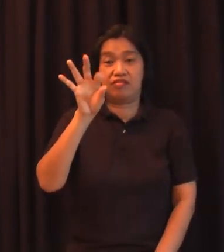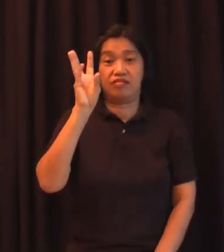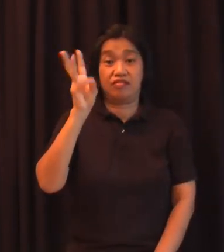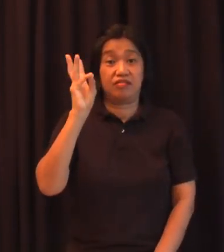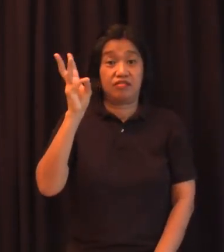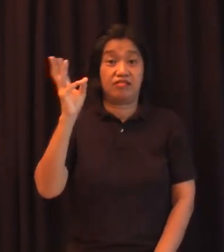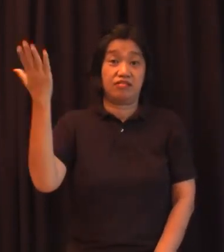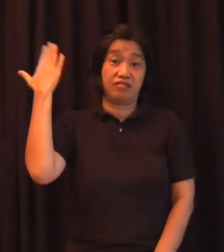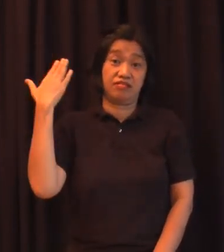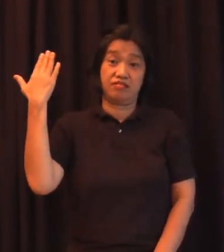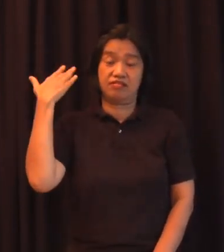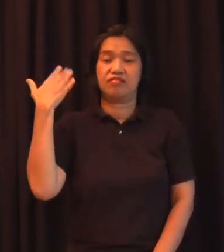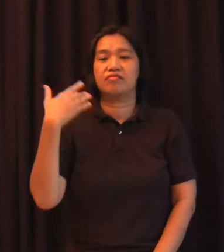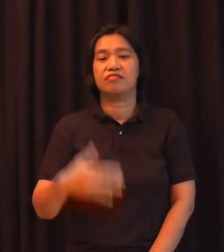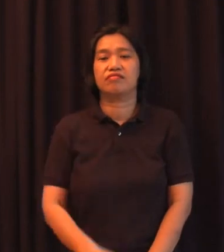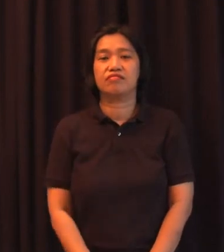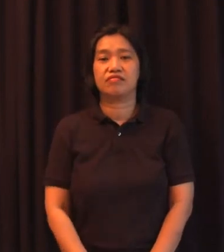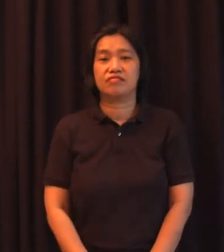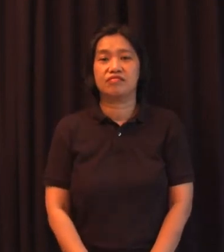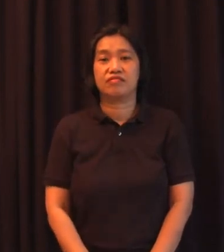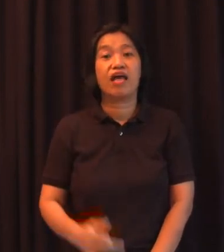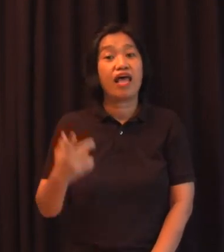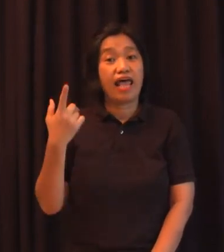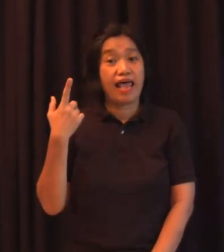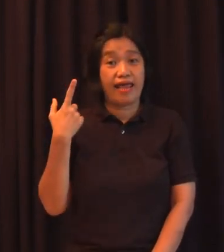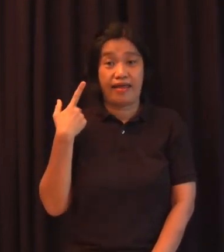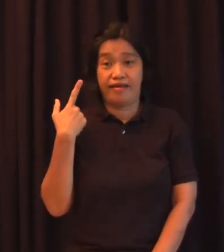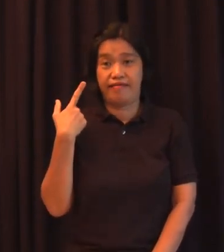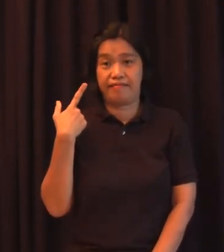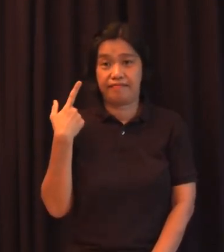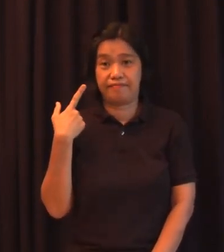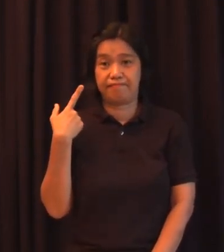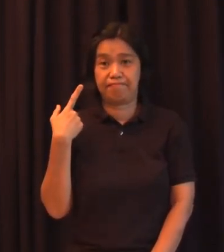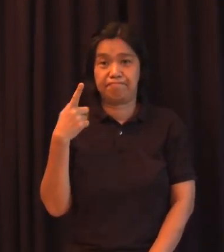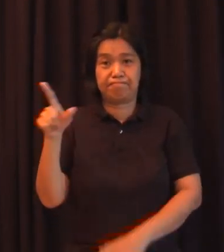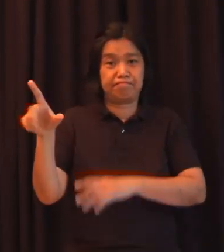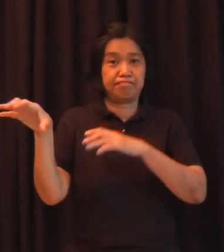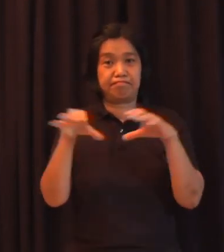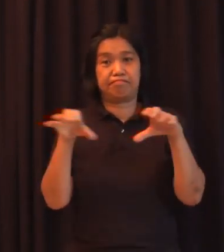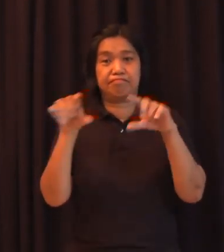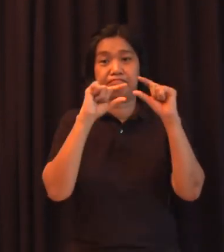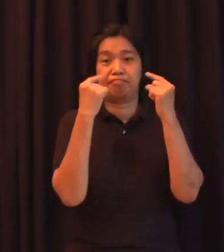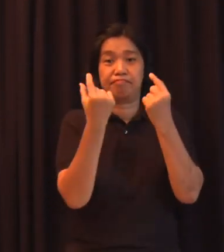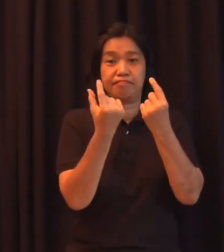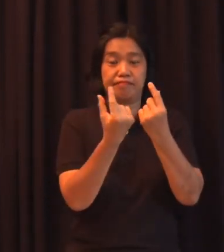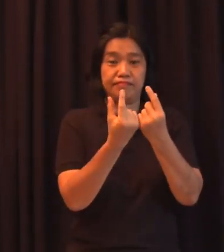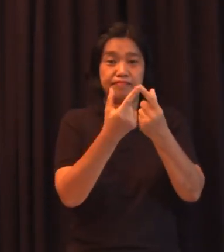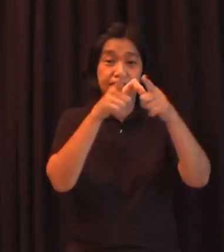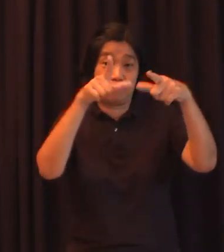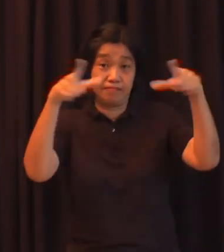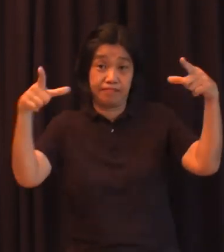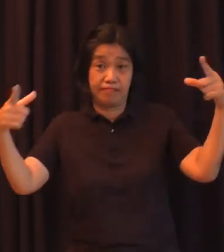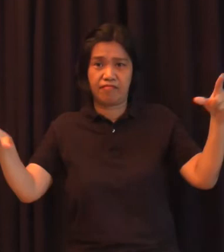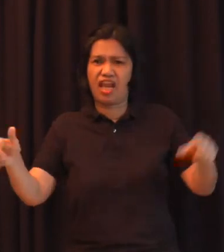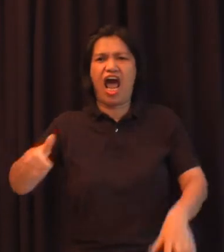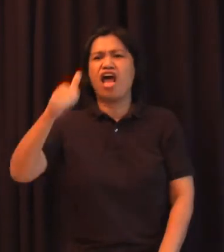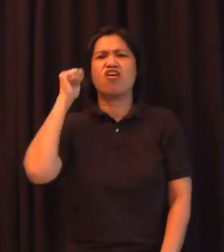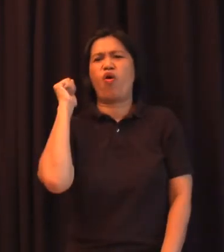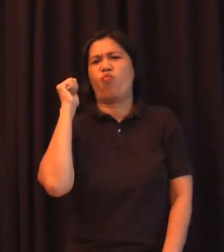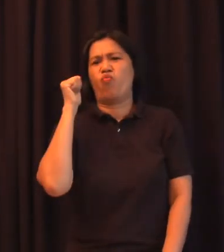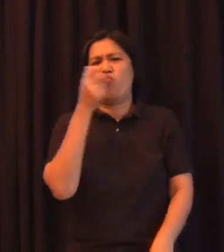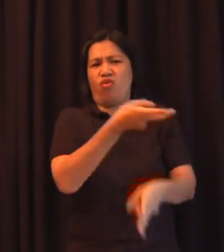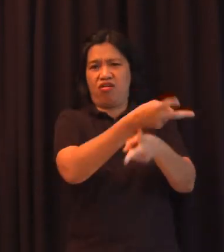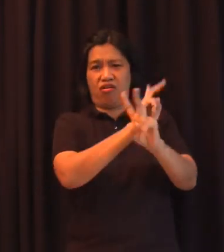kasi nakaroon talaga ng parang kilusang pangwika na ayaw nila yung nangiyaram kaya